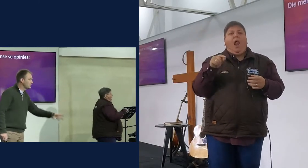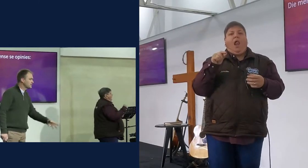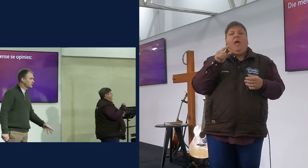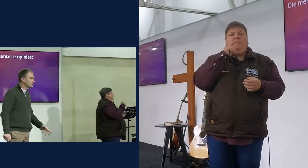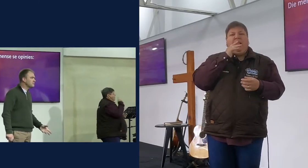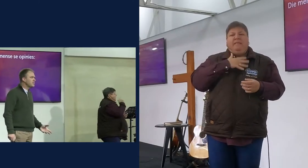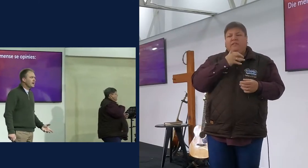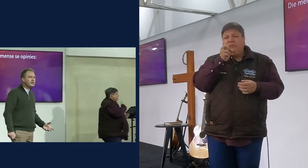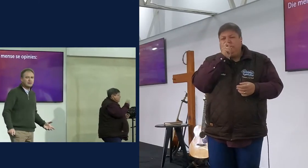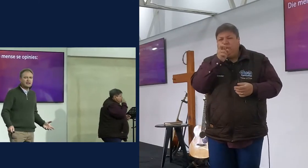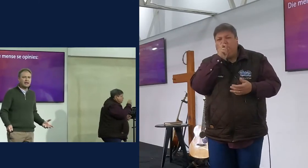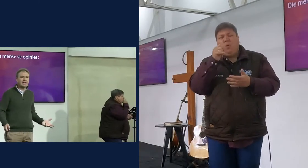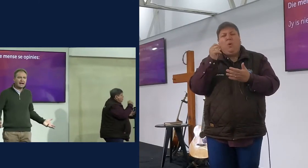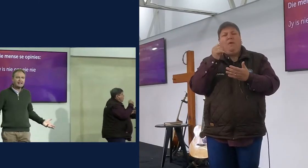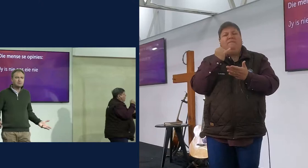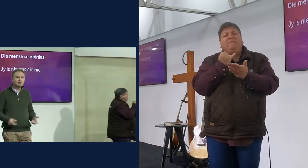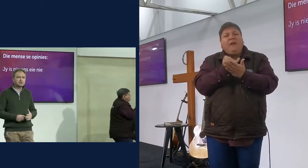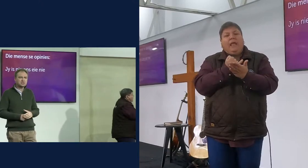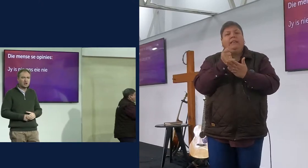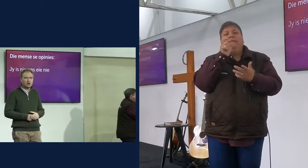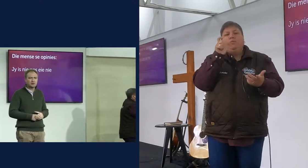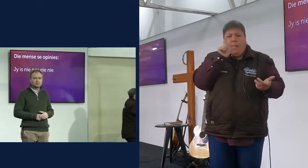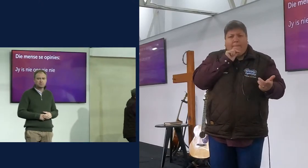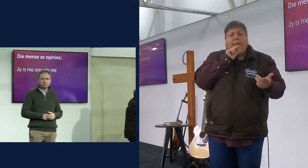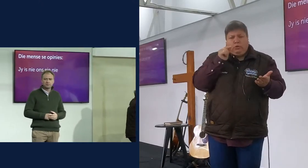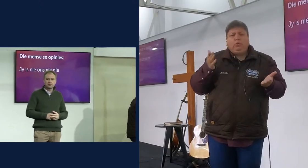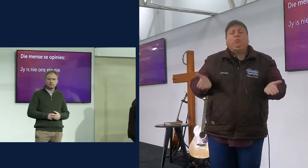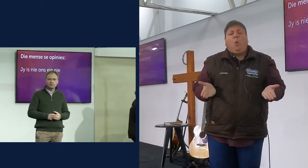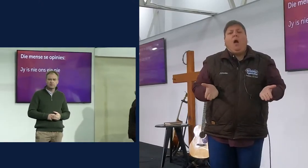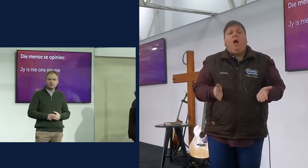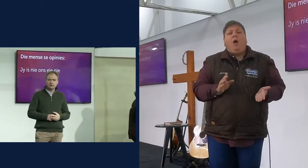allerhande bittergoed, en ek en jy moet dit verstaan,